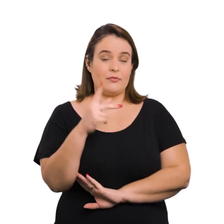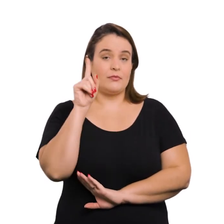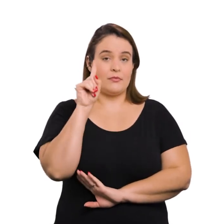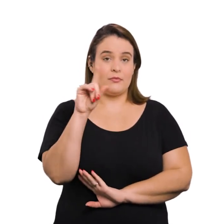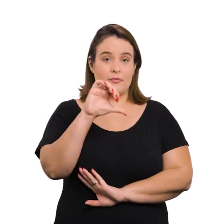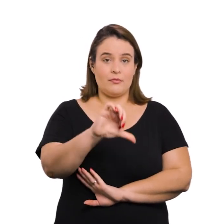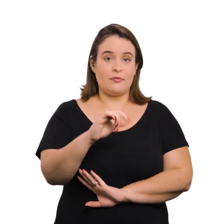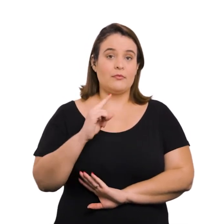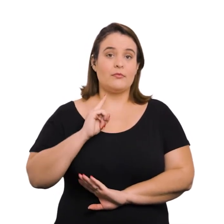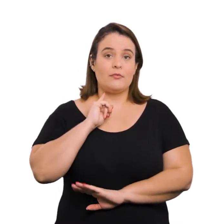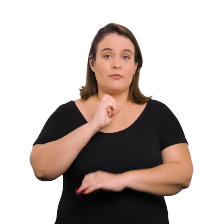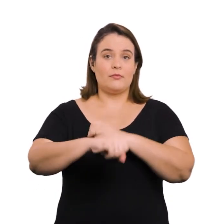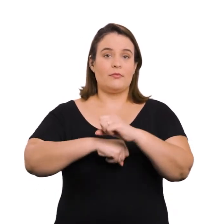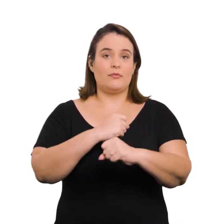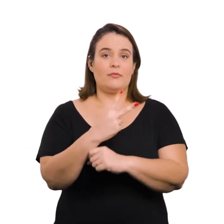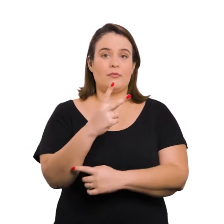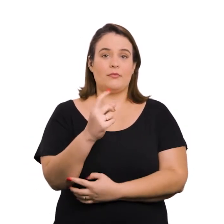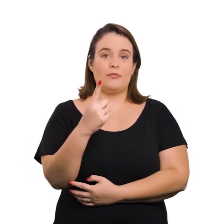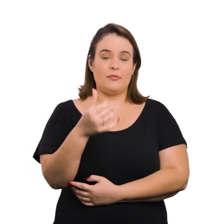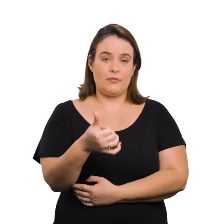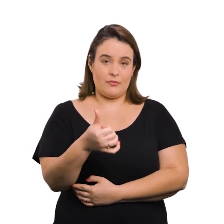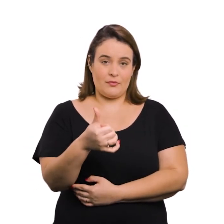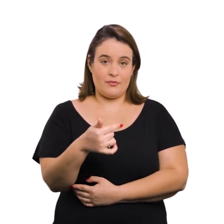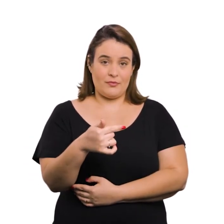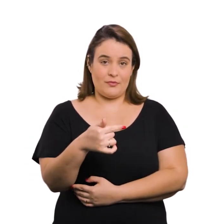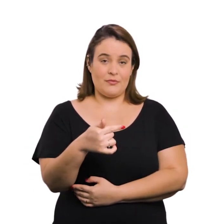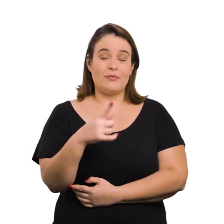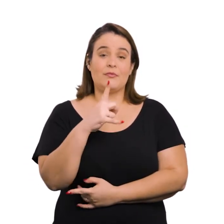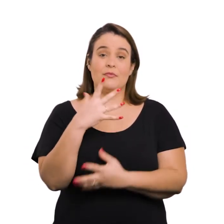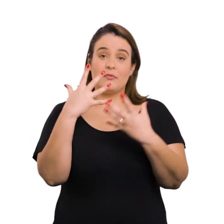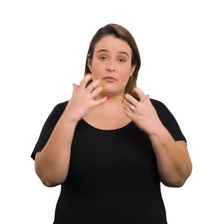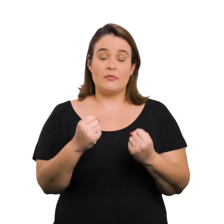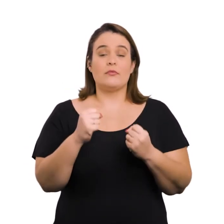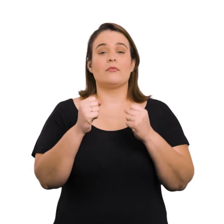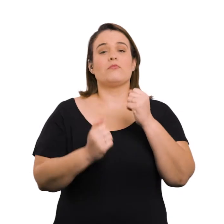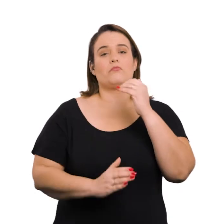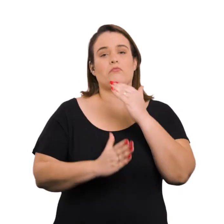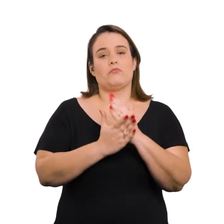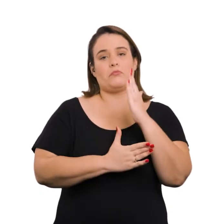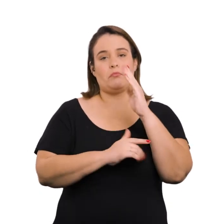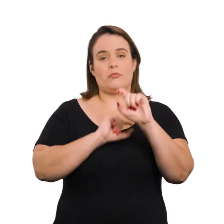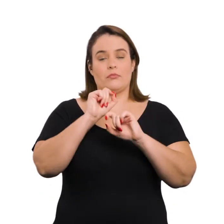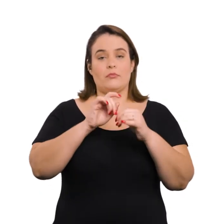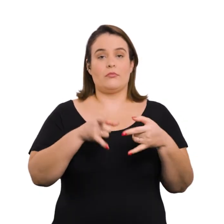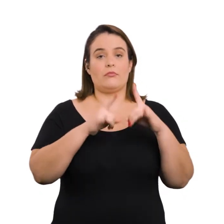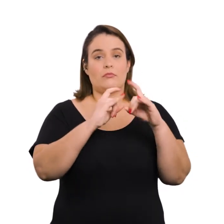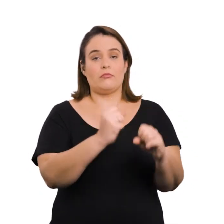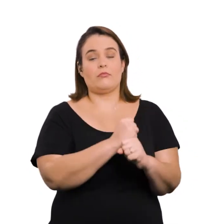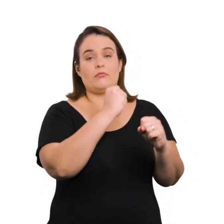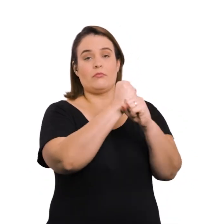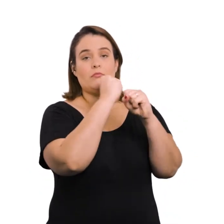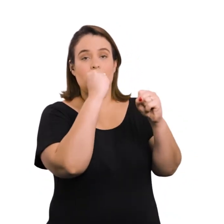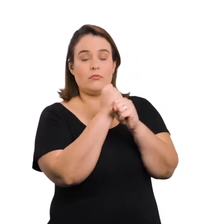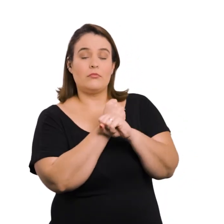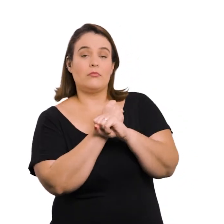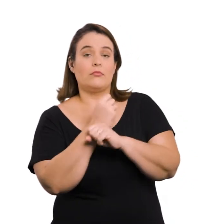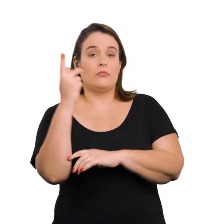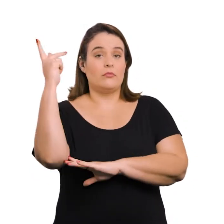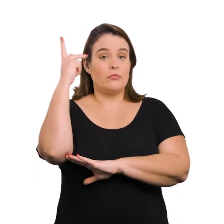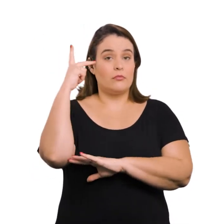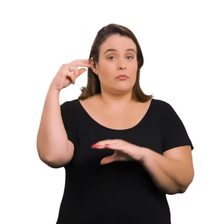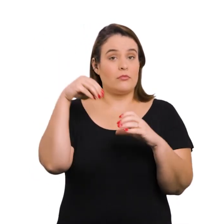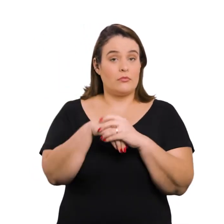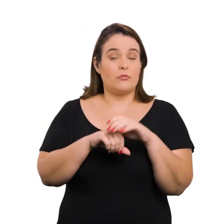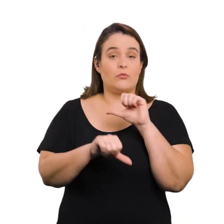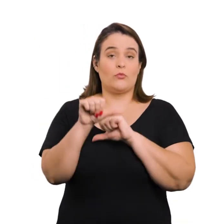.642, de 9 de maio de 2017. Aprova o Código de Obras e Edificações do Município de São